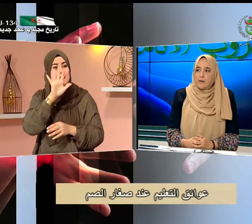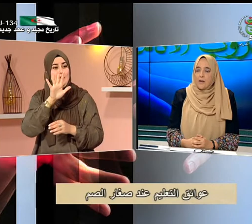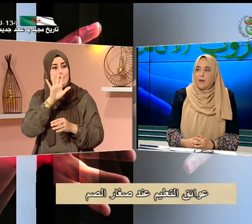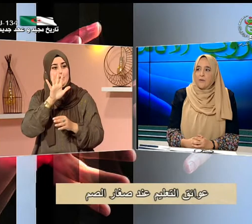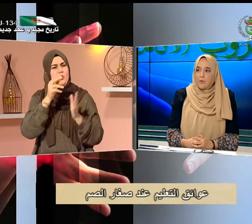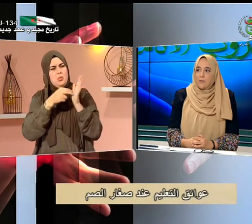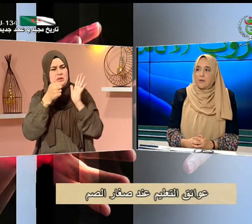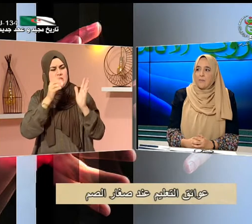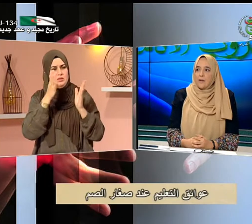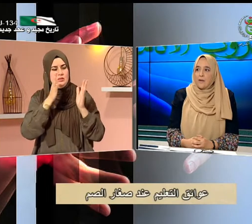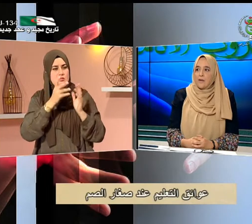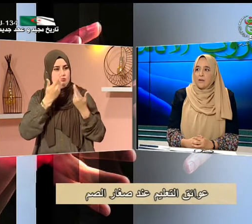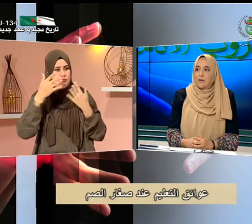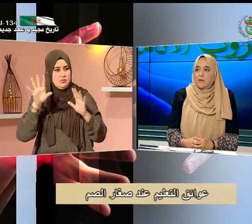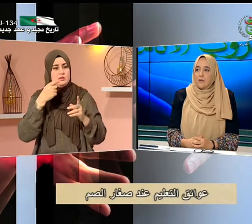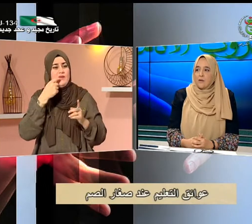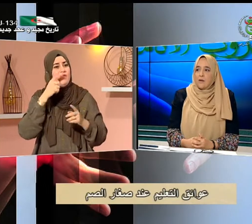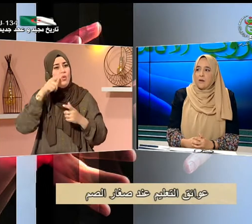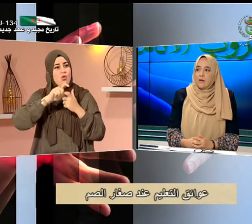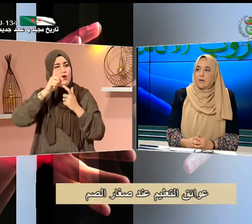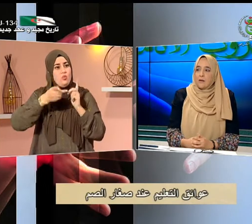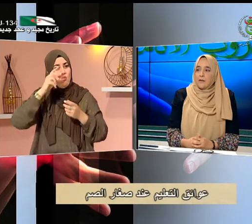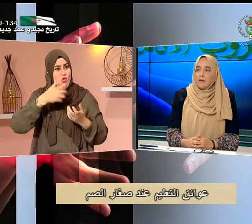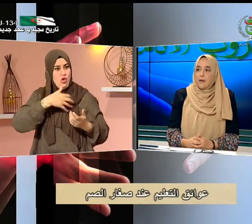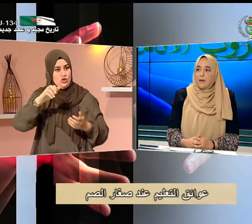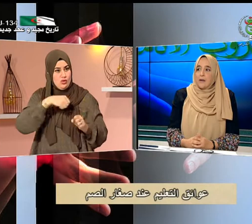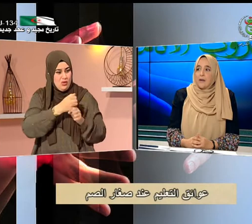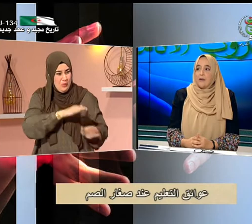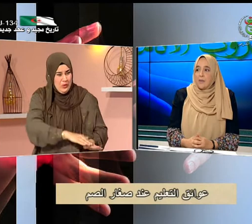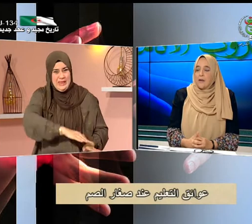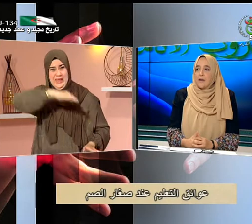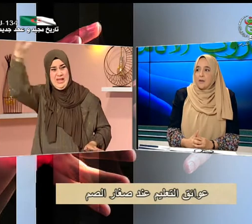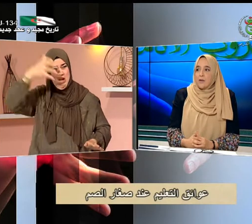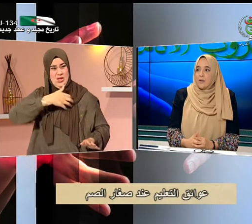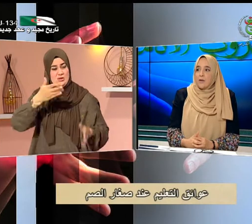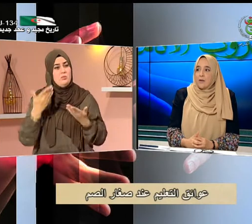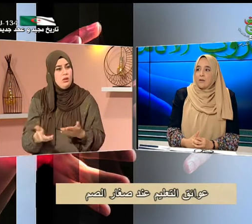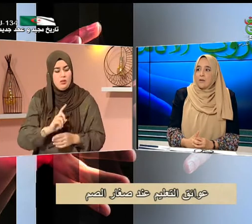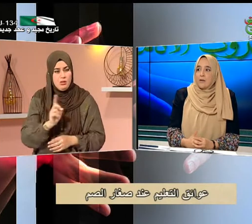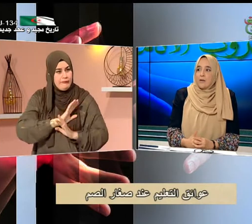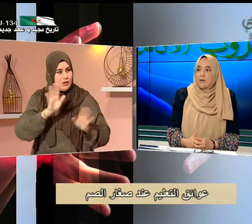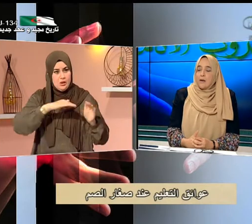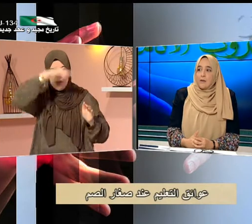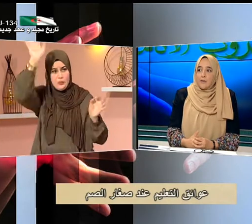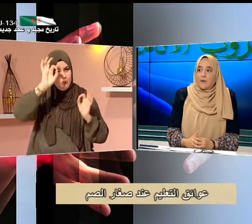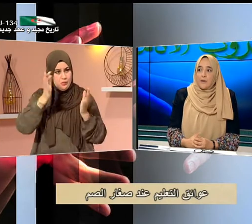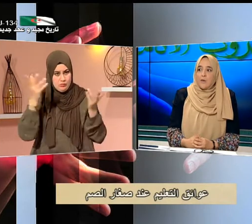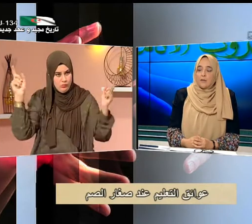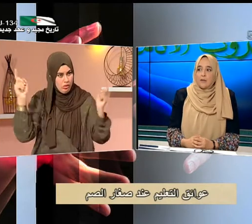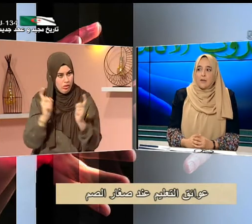2005 يعني 2006 يعني علي أن أذهب إلى الثانوي في هذا الوقت كان